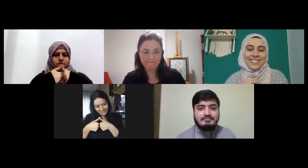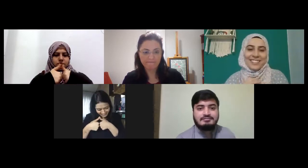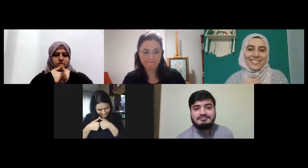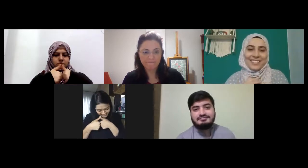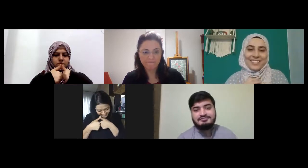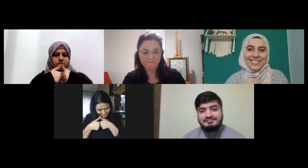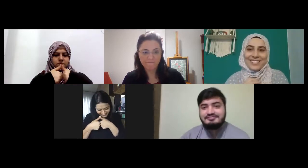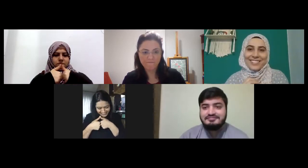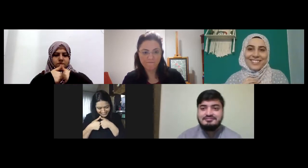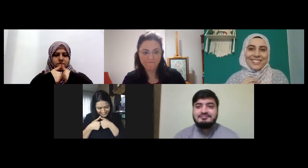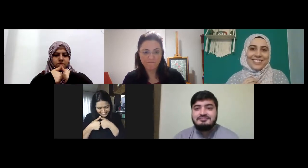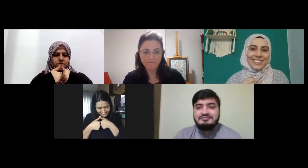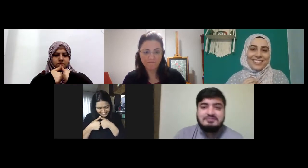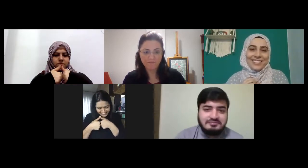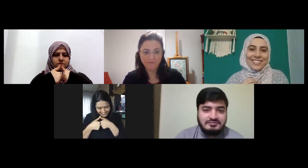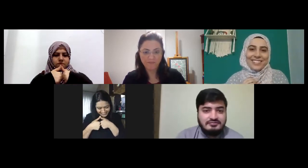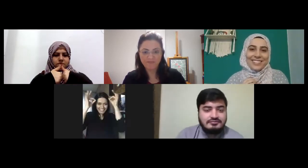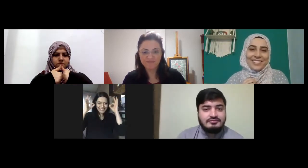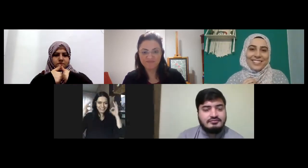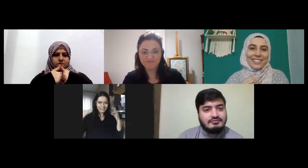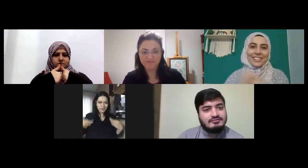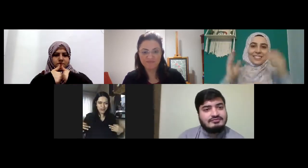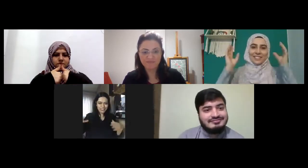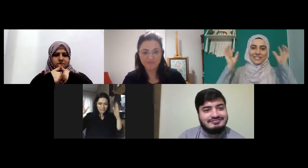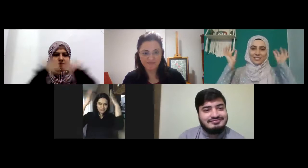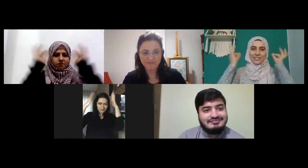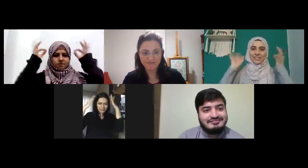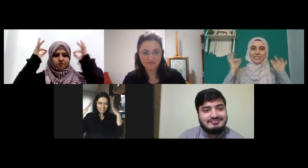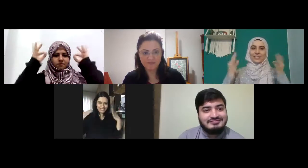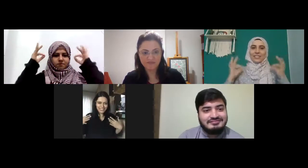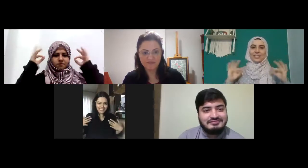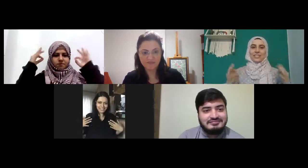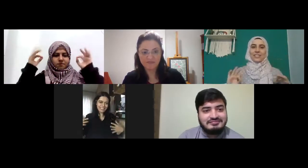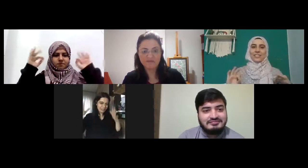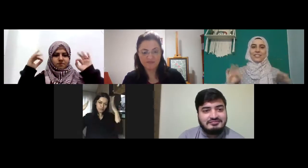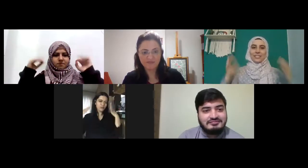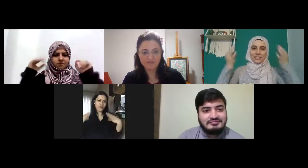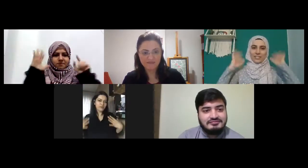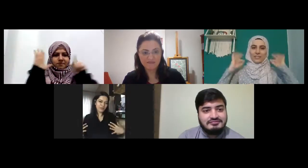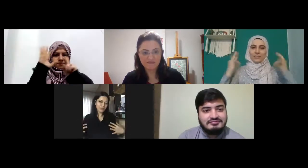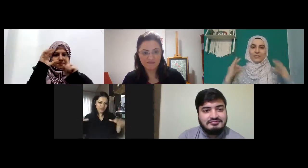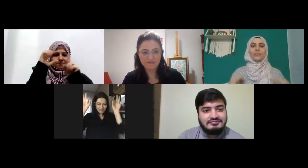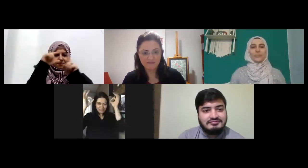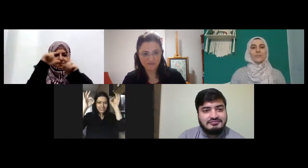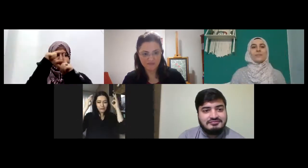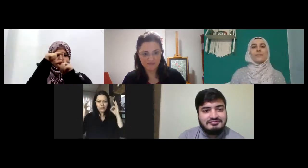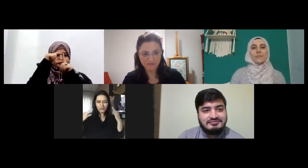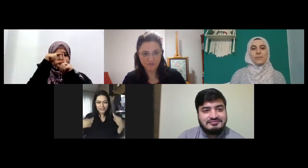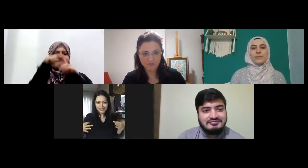geliyor eee gelin duvak çiziyorum bir iki şöyle duvamı göstereyim iki türlüsü de var